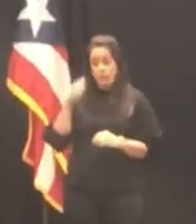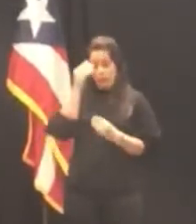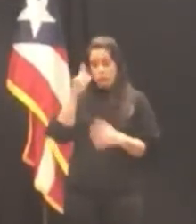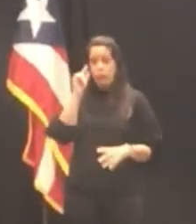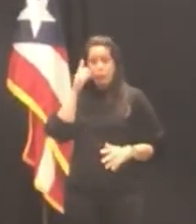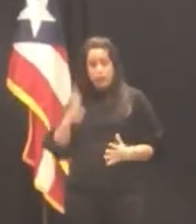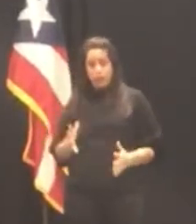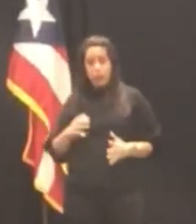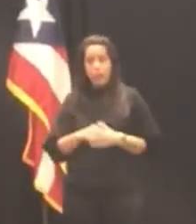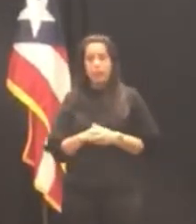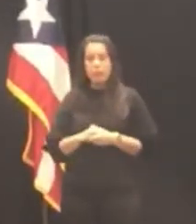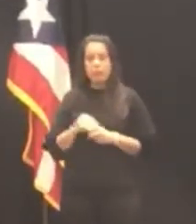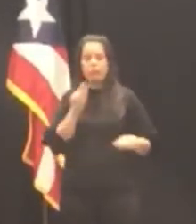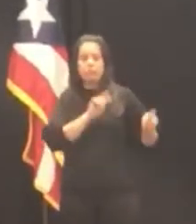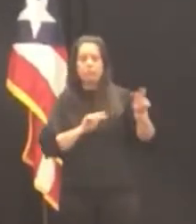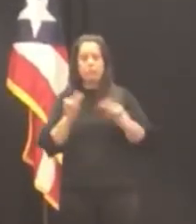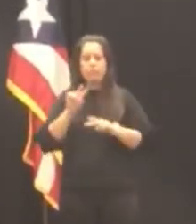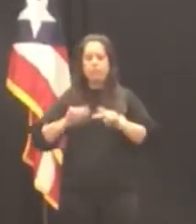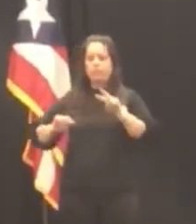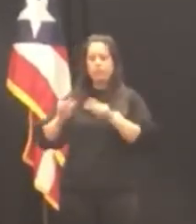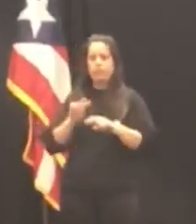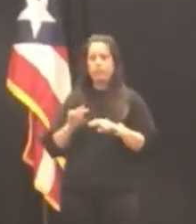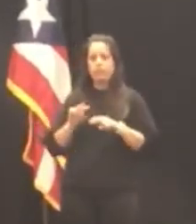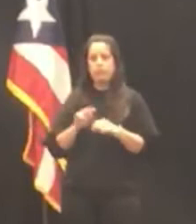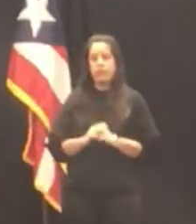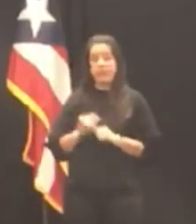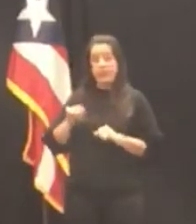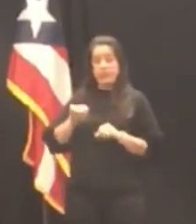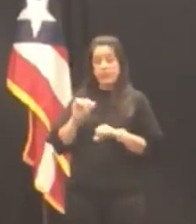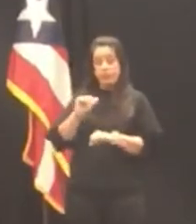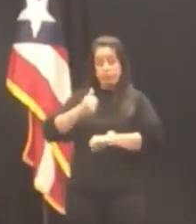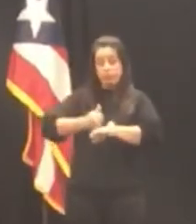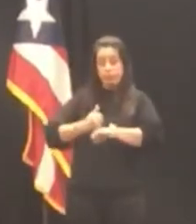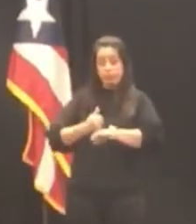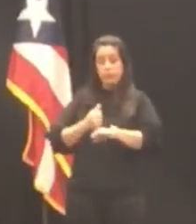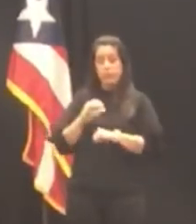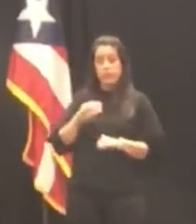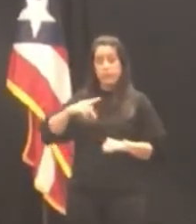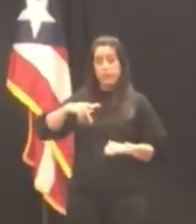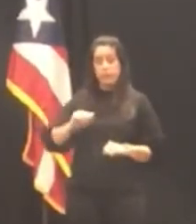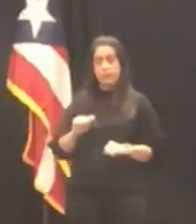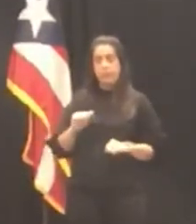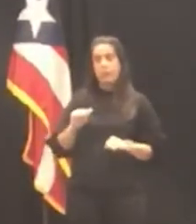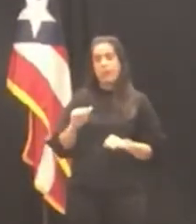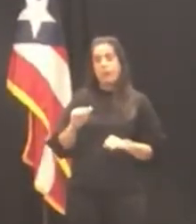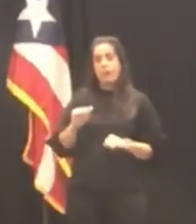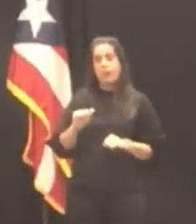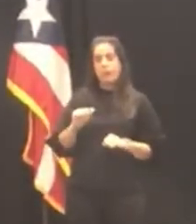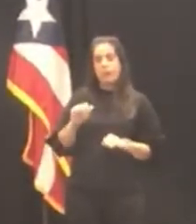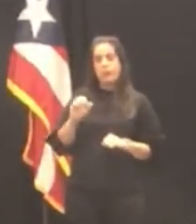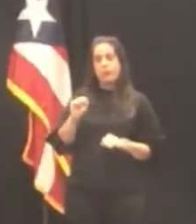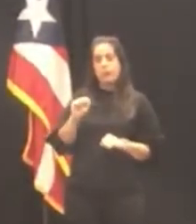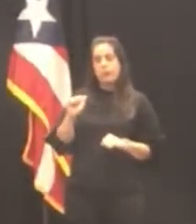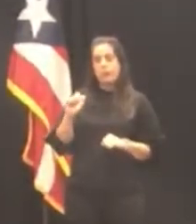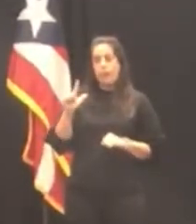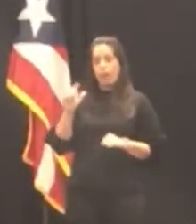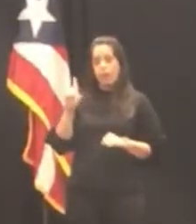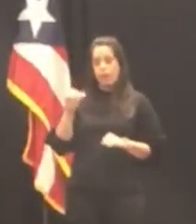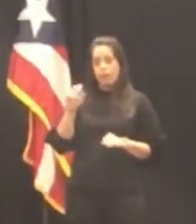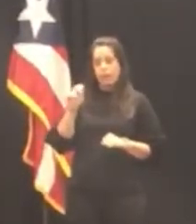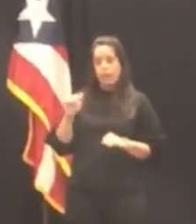comité asesor de auditoría institucional un comité que estableció el CPA Manuel Díaz Ardaña y que la CPA